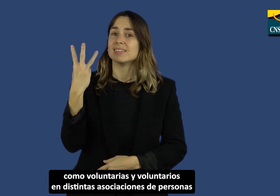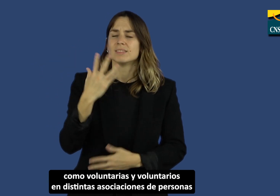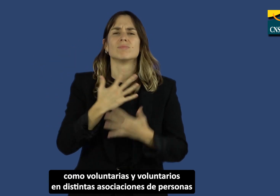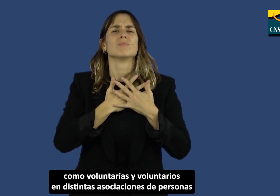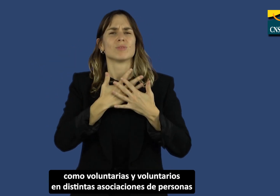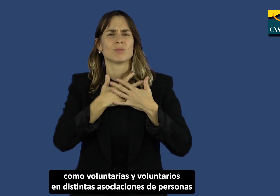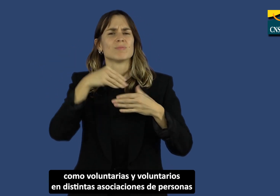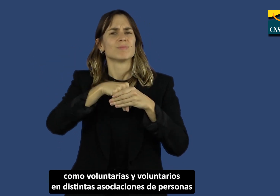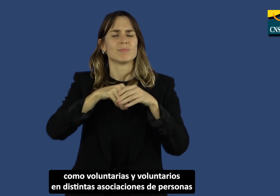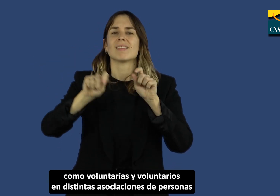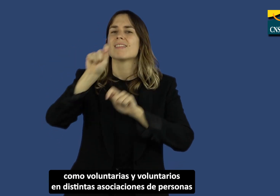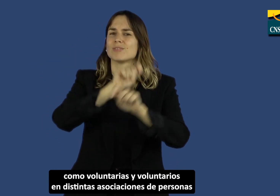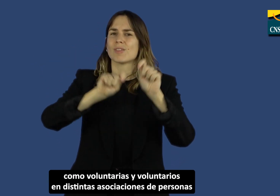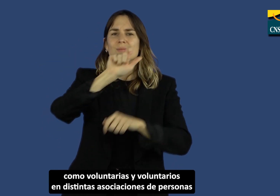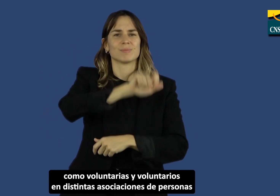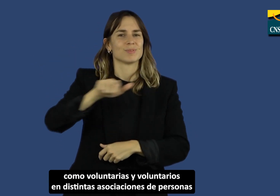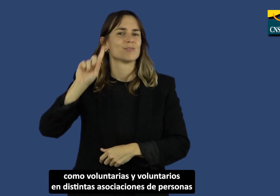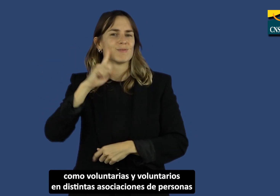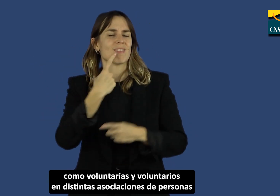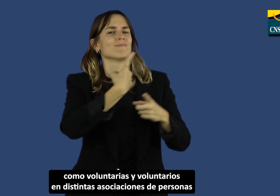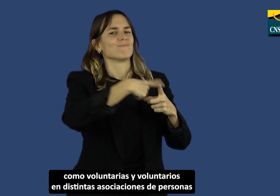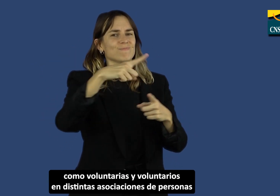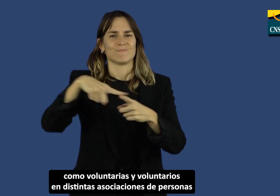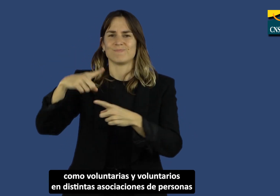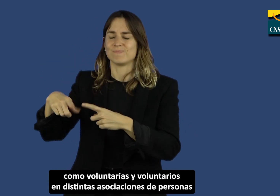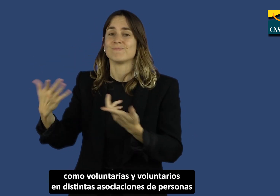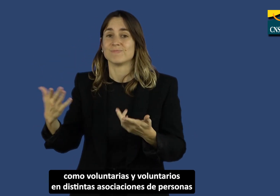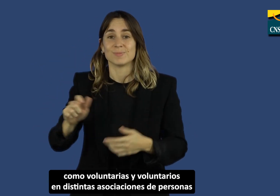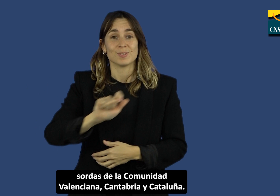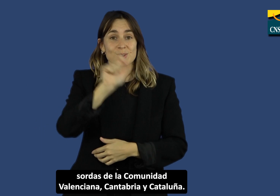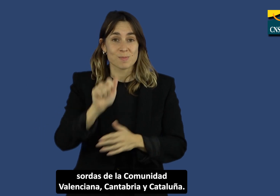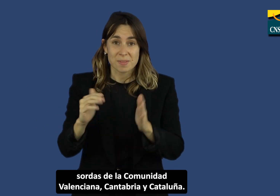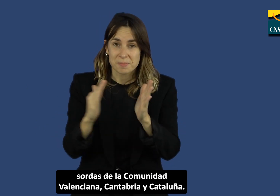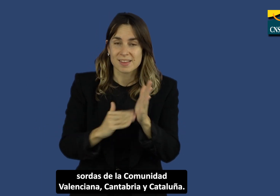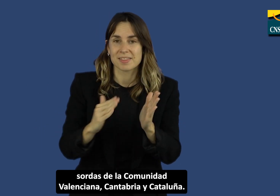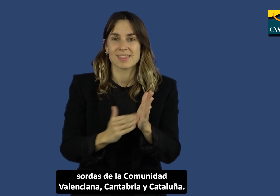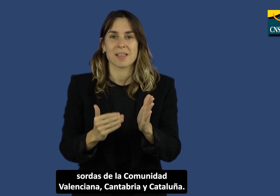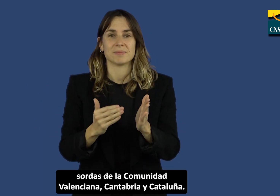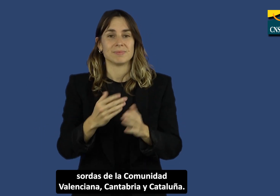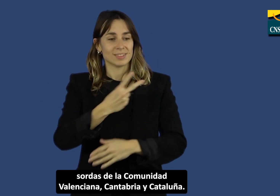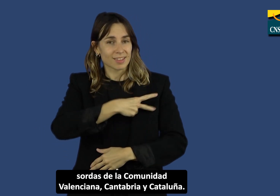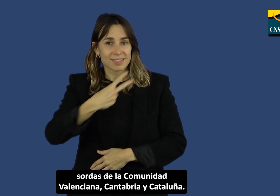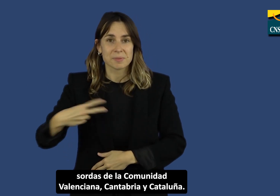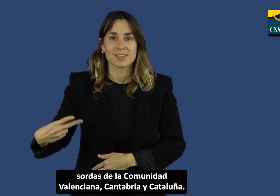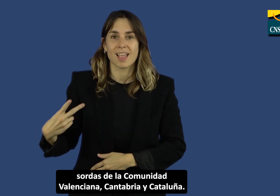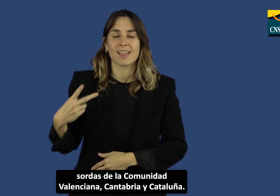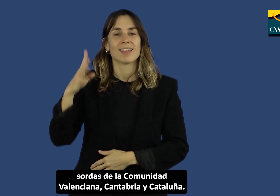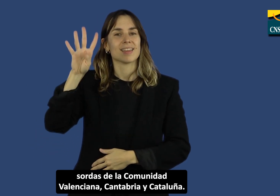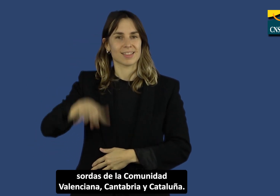como voluntarias y voluntarios en distintas asociaciones de personas sordas de la Comunidad Valenciana, Cantabria